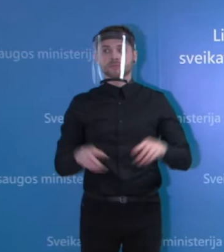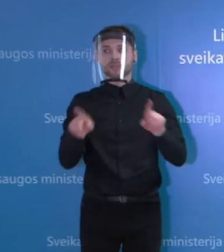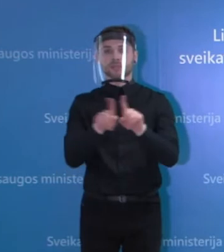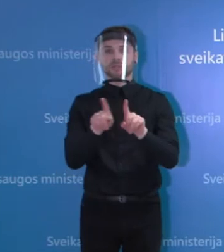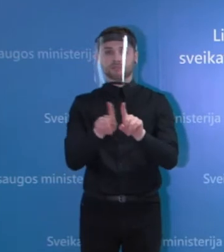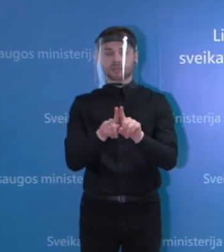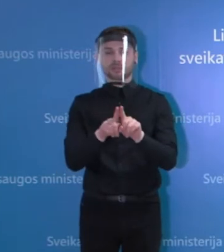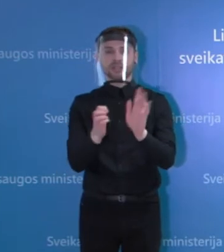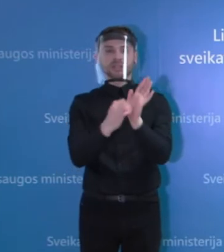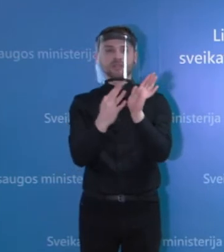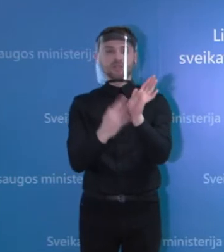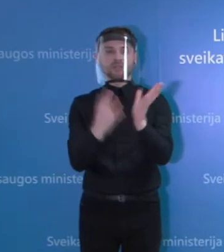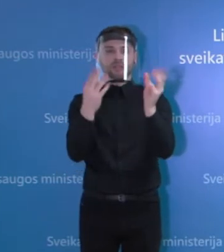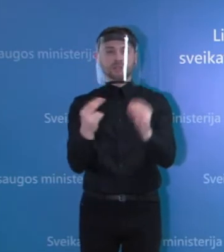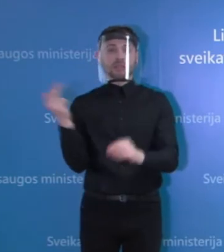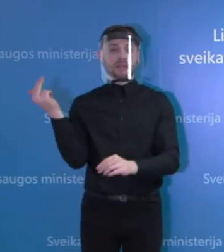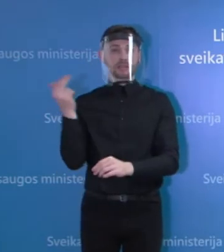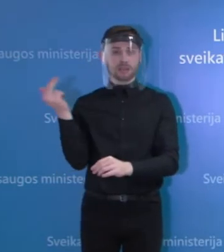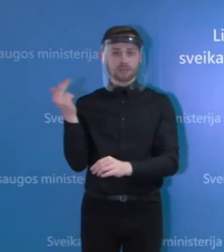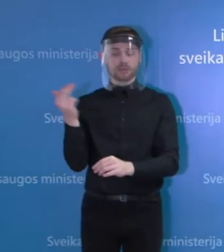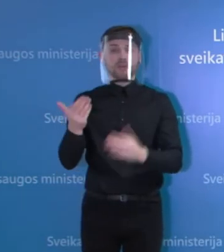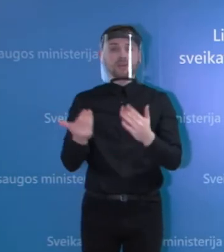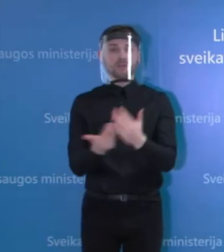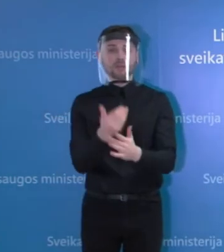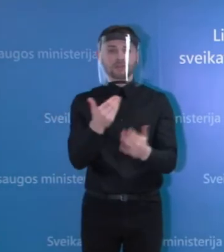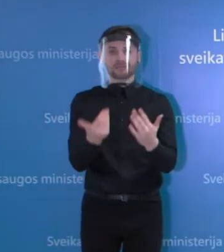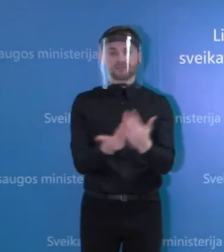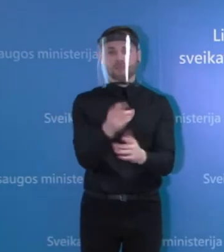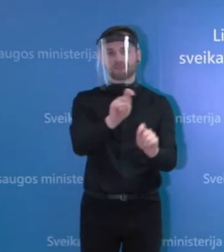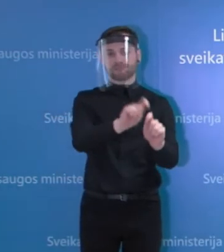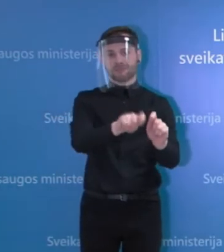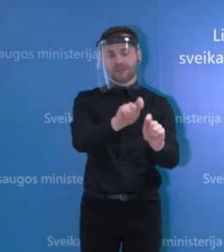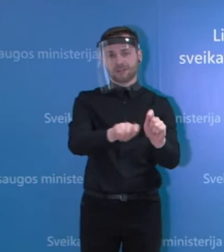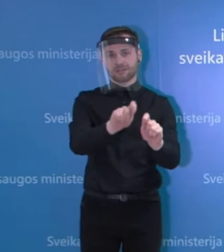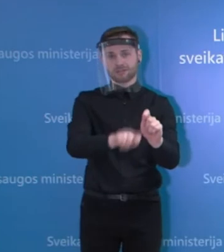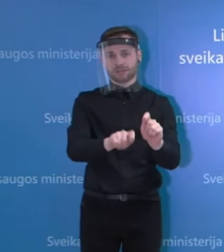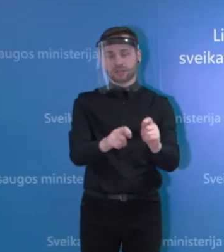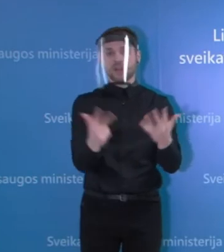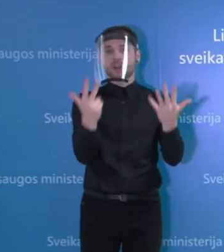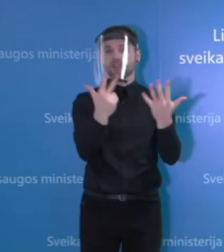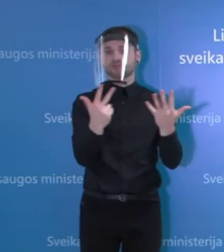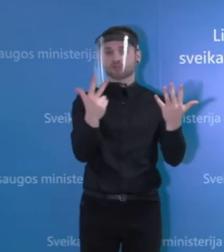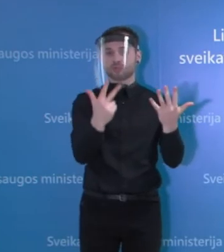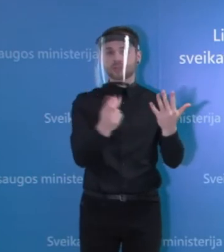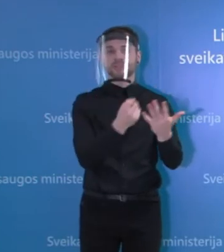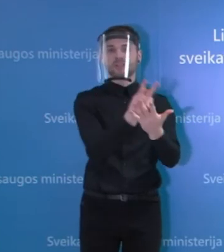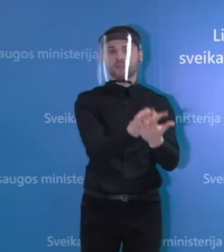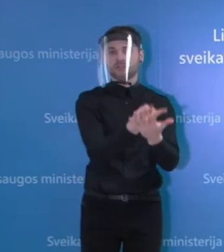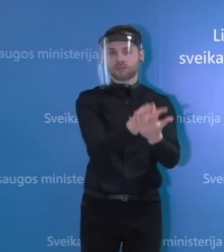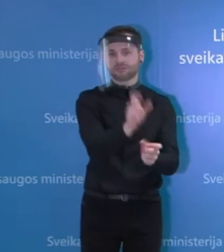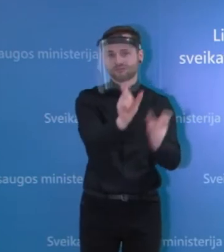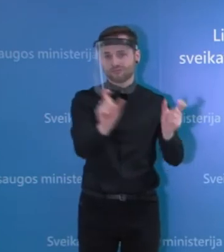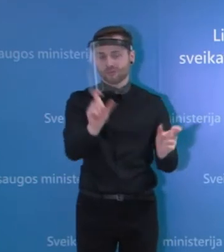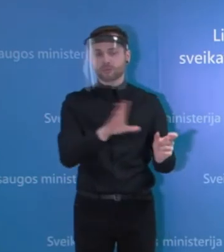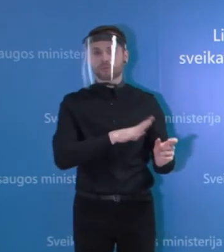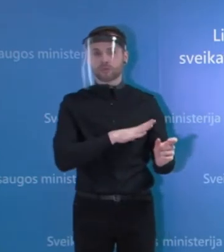dieną sekmadienį buvo pakartoti tyrimai nei 8 pacientams, kuriems prieš tai